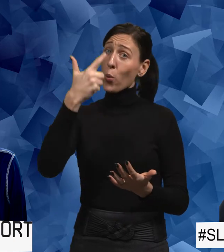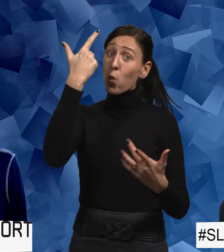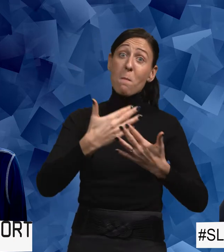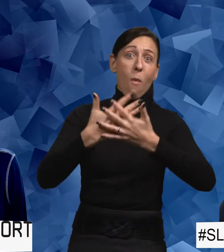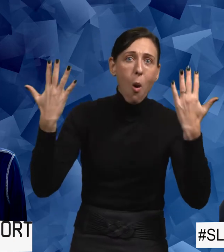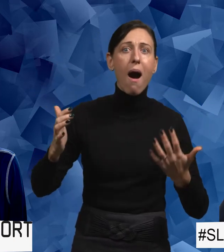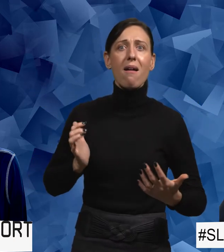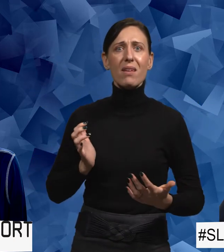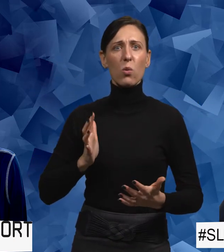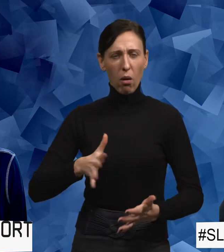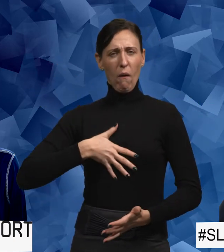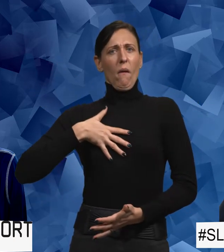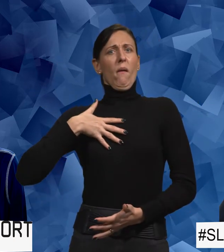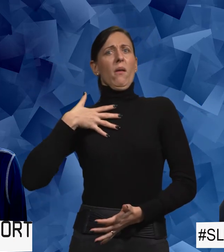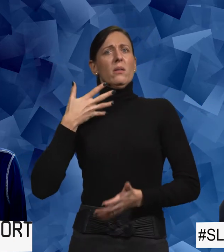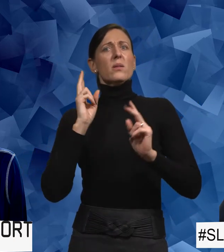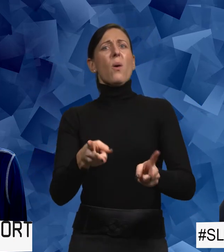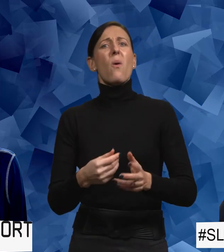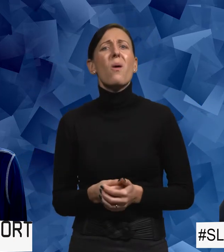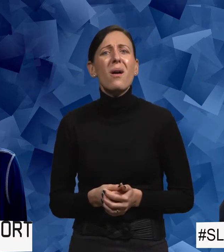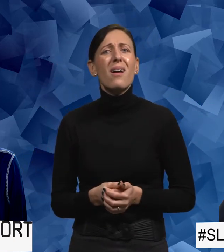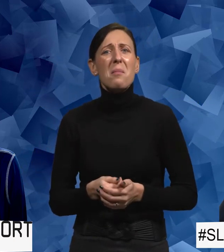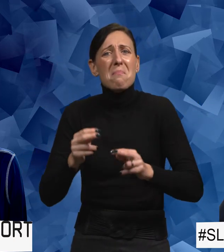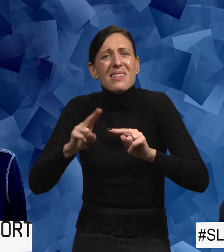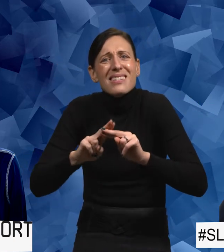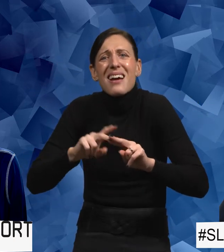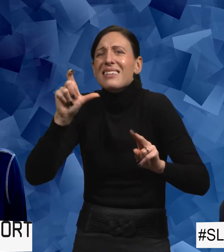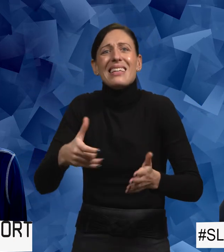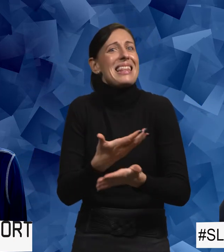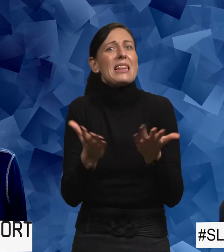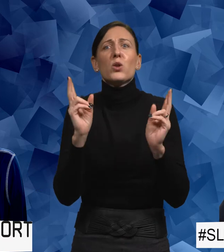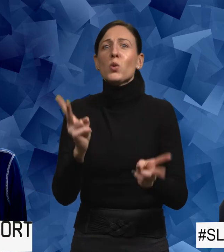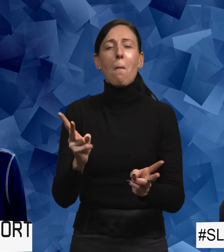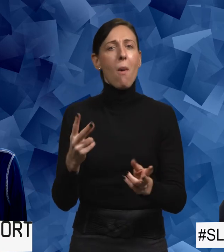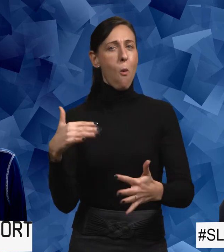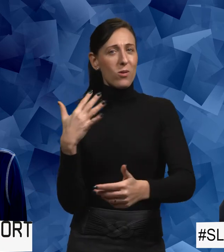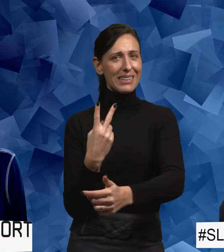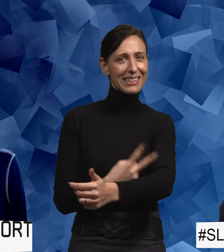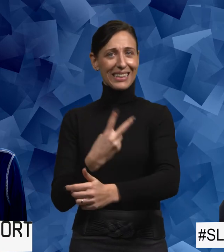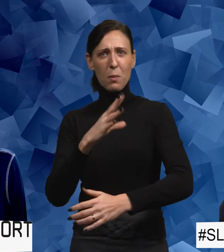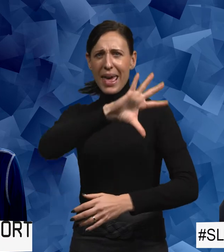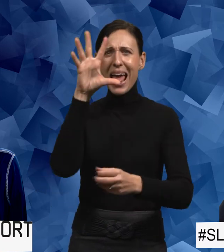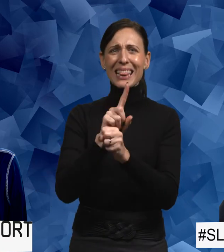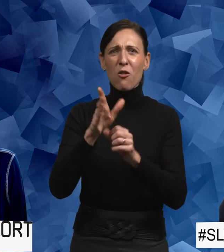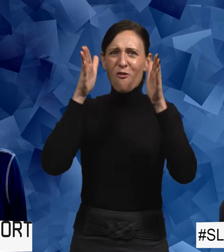många kvinnor far väldigt illa av det, för man känner sig ju inte kanske så väldigt sexig då, när det hela tiden är.